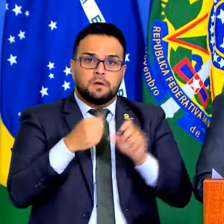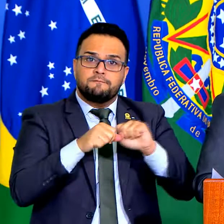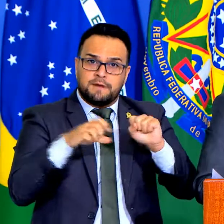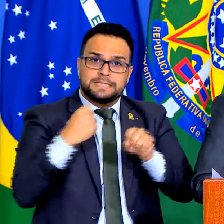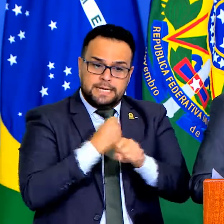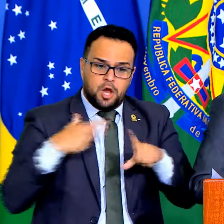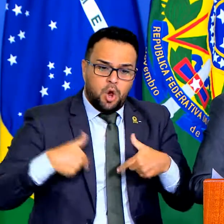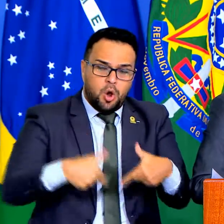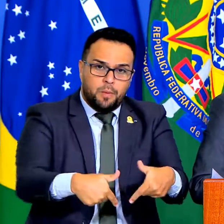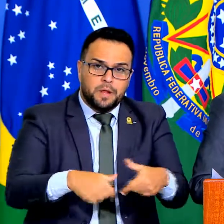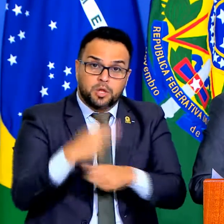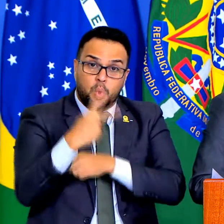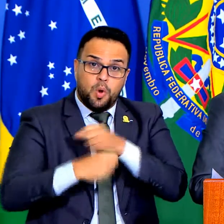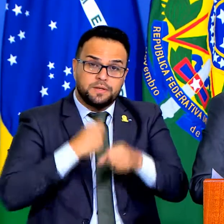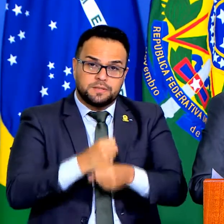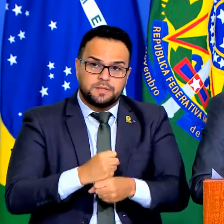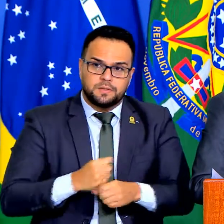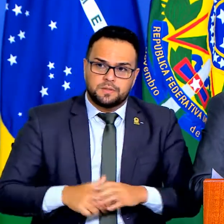resolveu o problema,